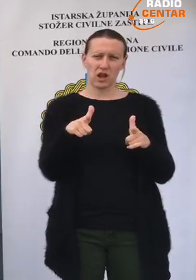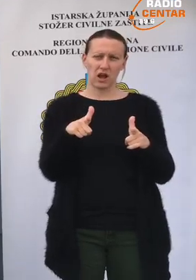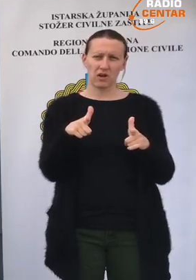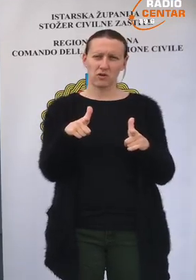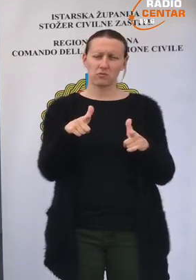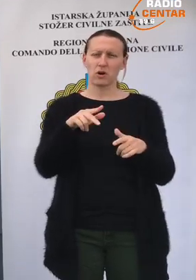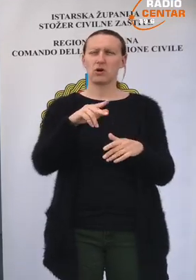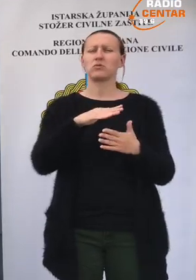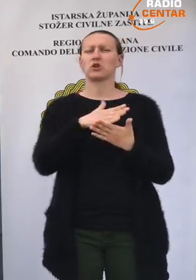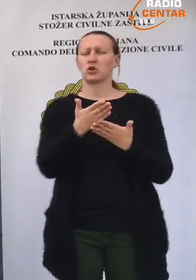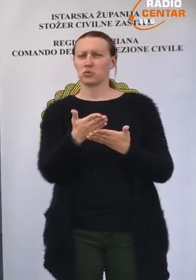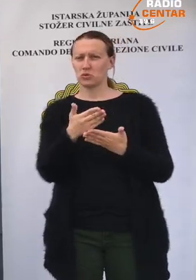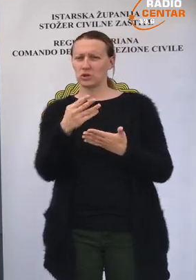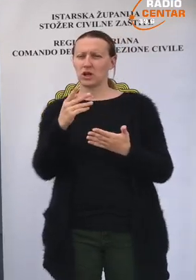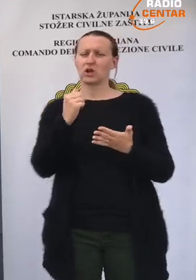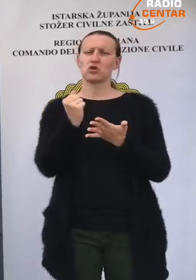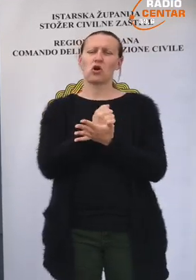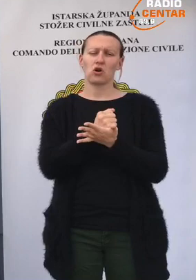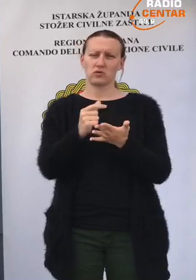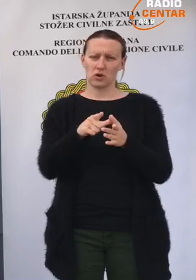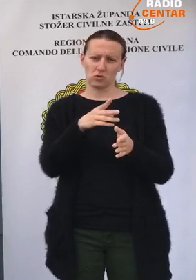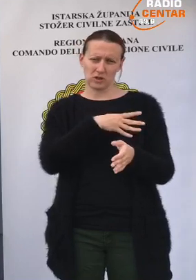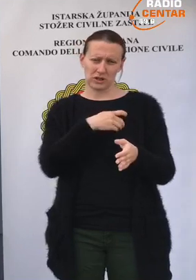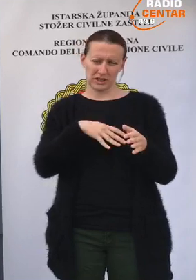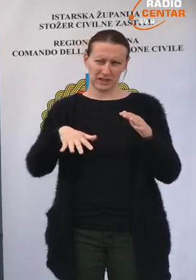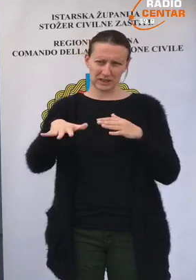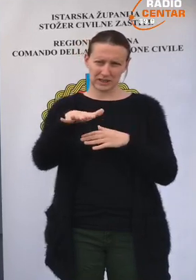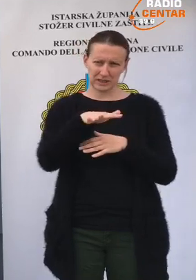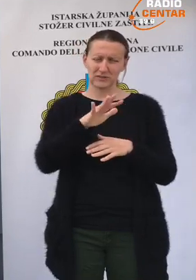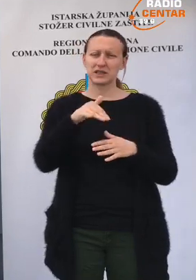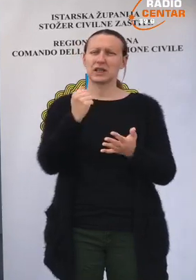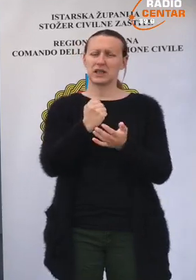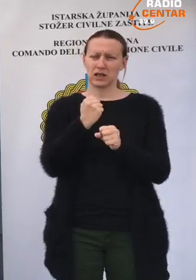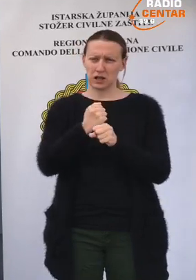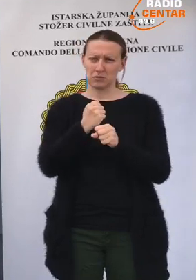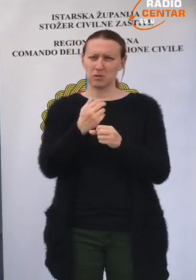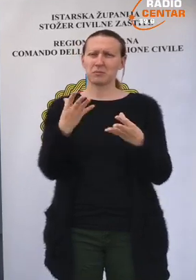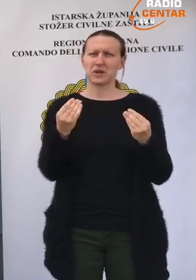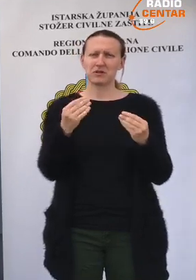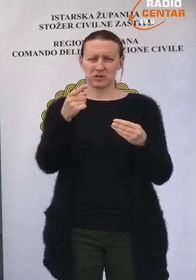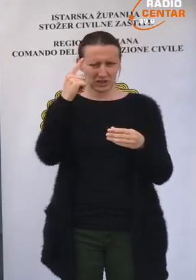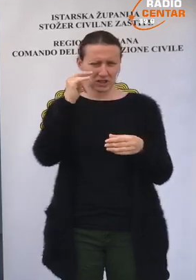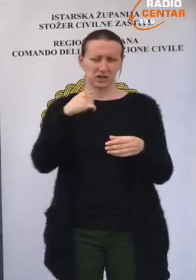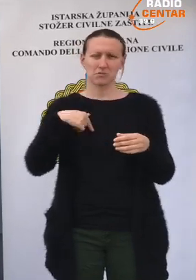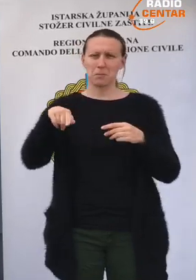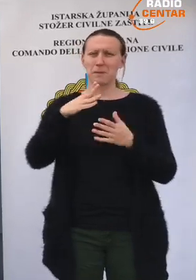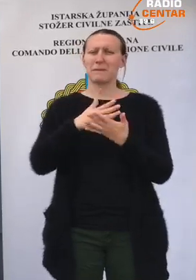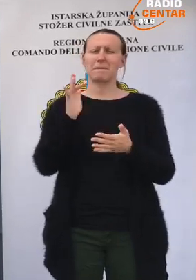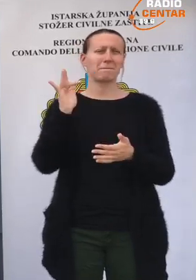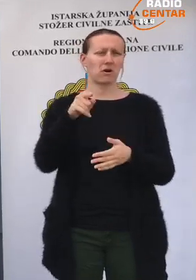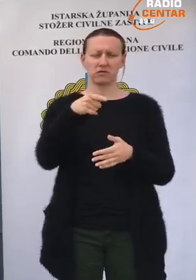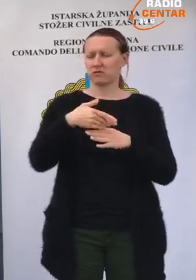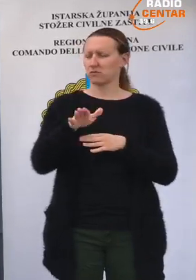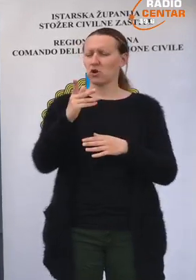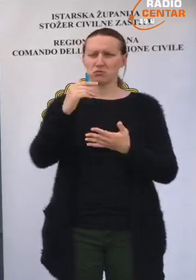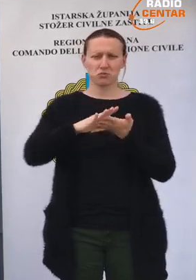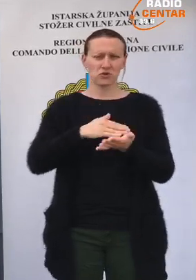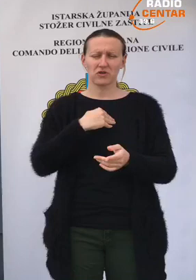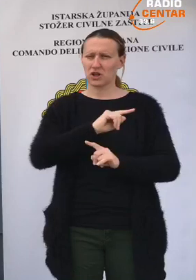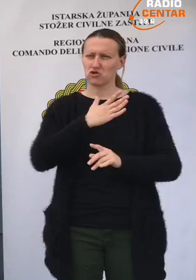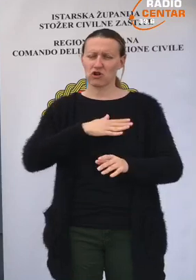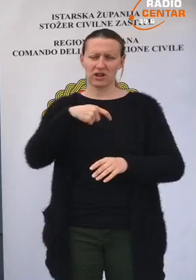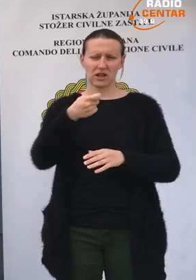sa druge strane. Dakle, dozvole su u Republici Hrvatskoj izdate previše. Vi znate da smo mi bili protiv toga. Od